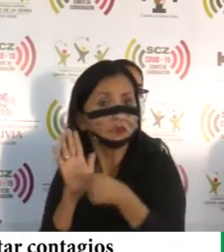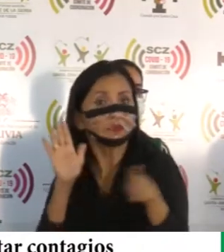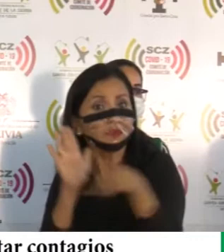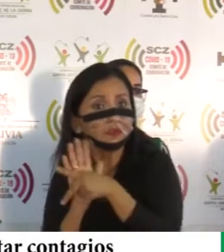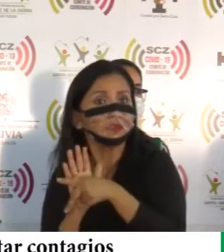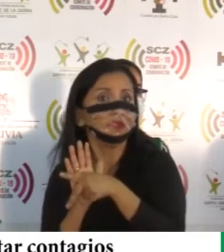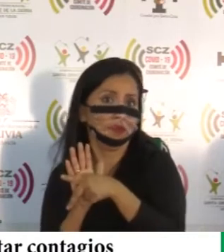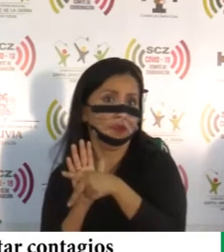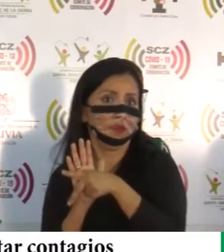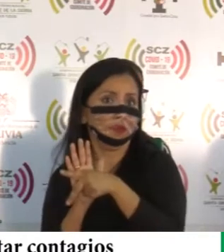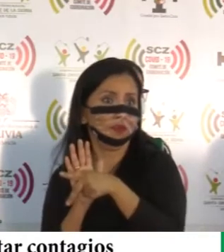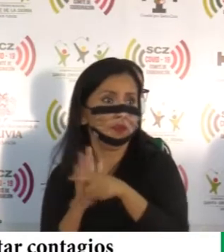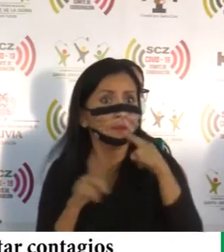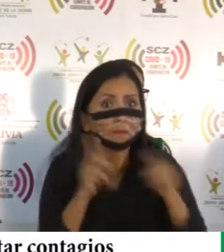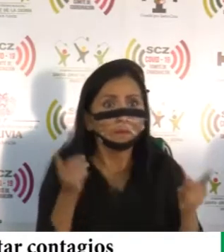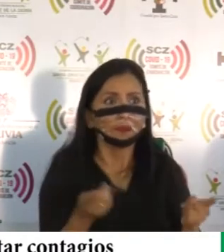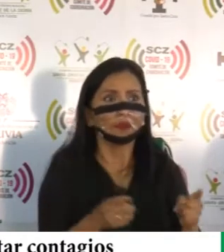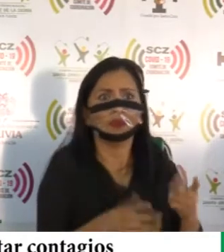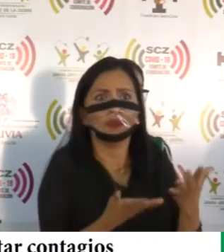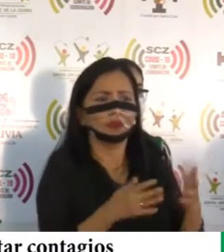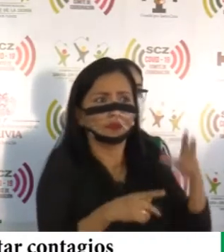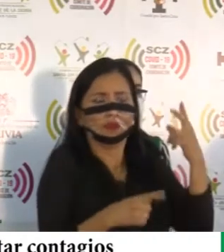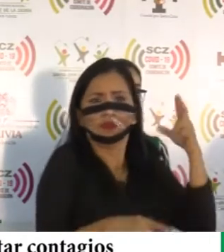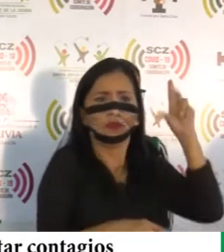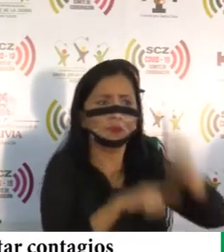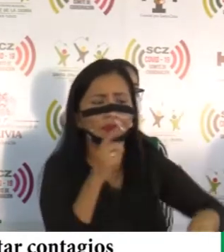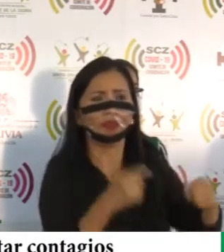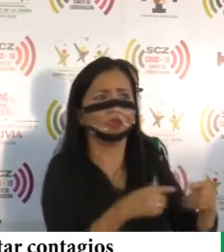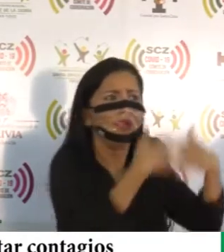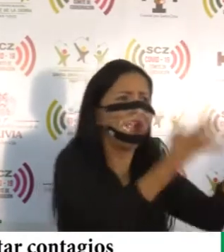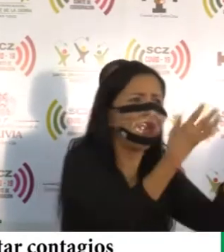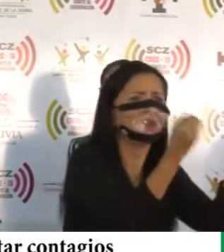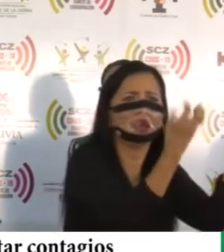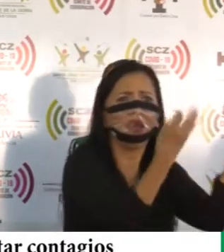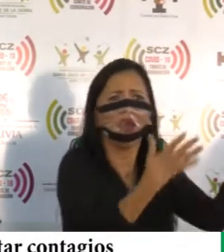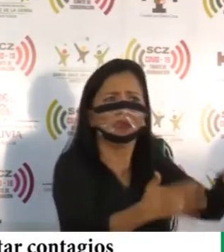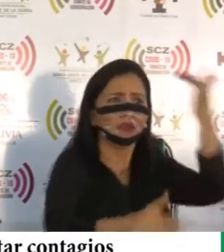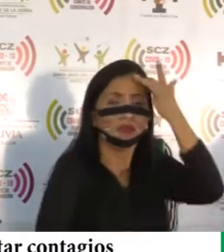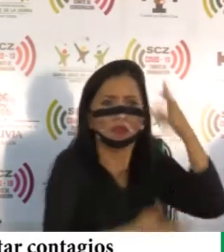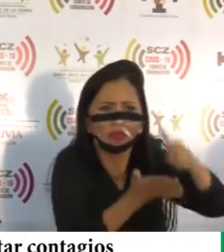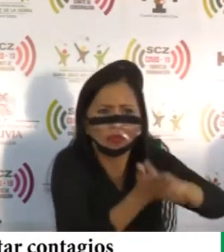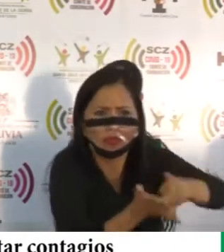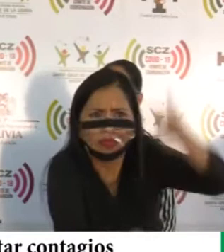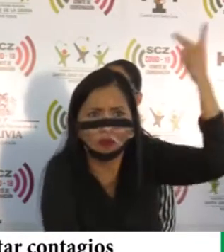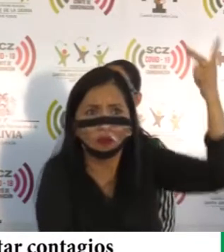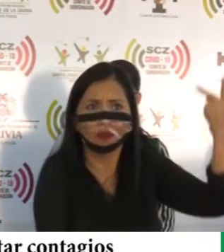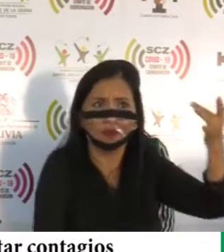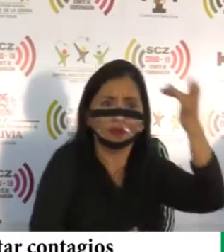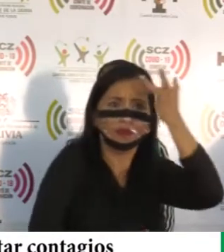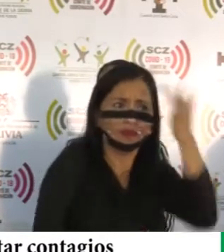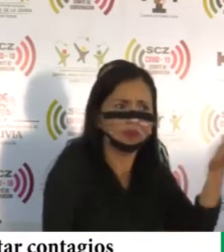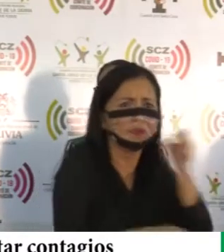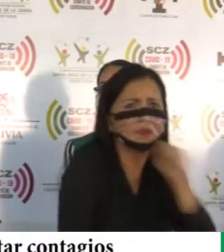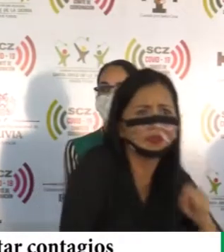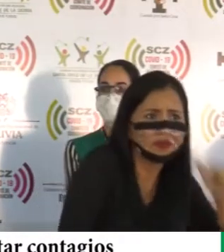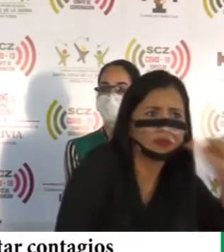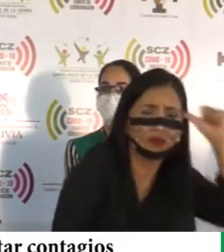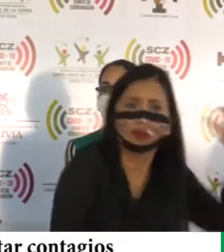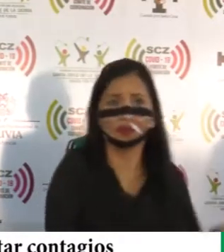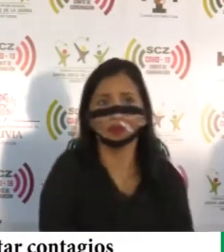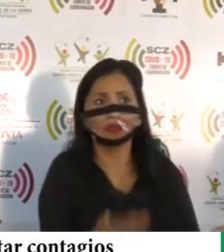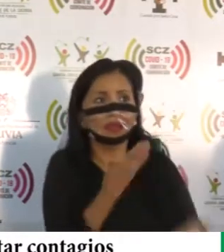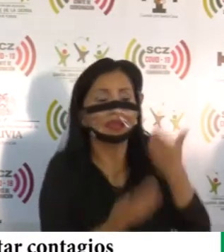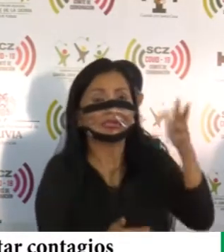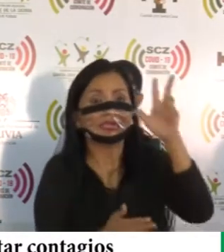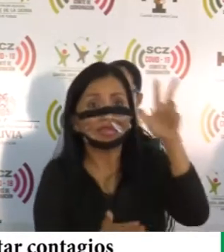deberíamos tener menos de esa cantidad de enfermas. Sin embargo, tenemos el doble de esa cantidad de enfermas. Tenemos